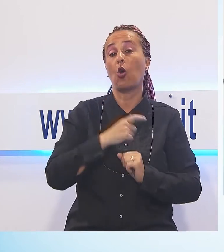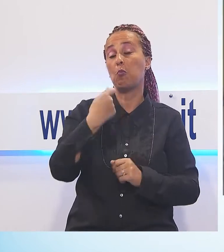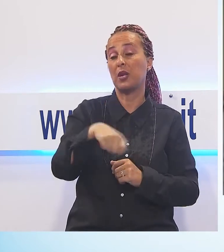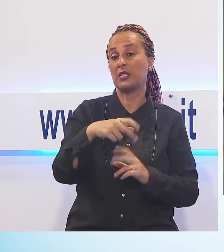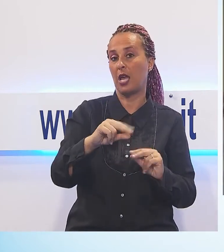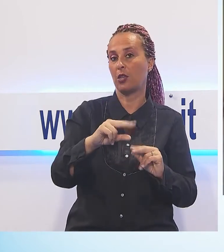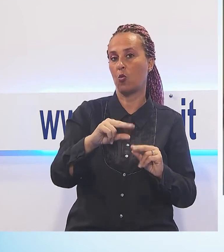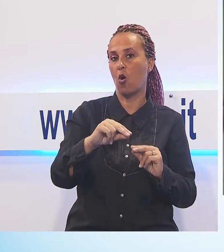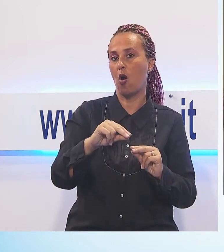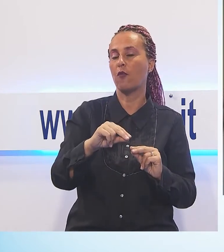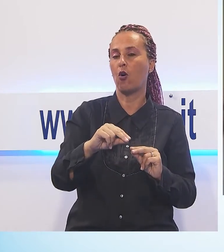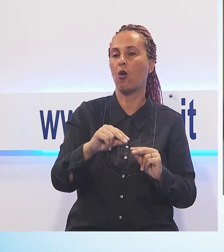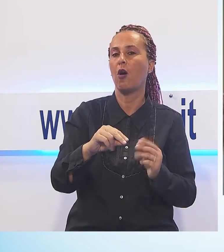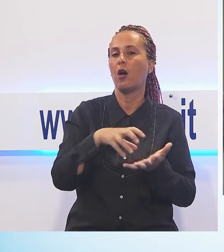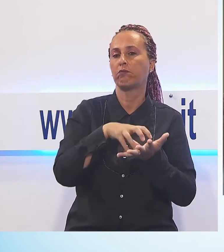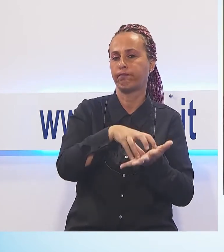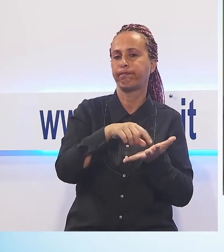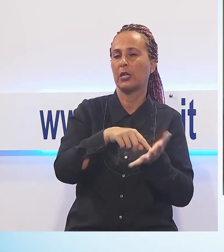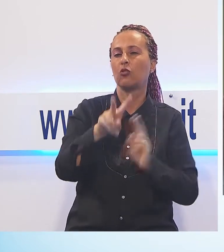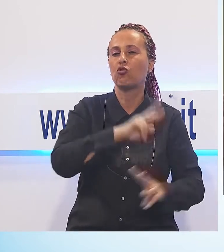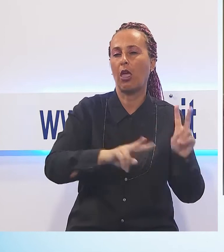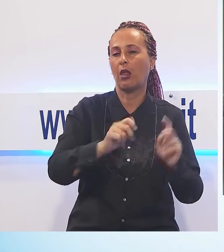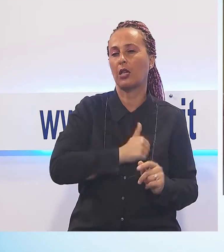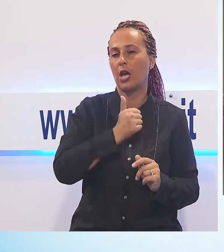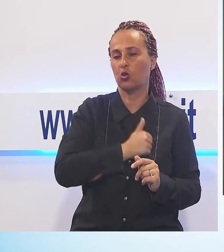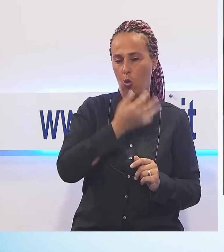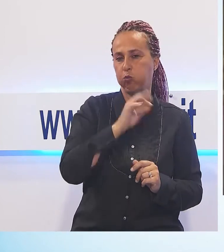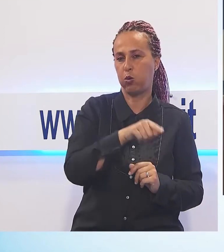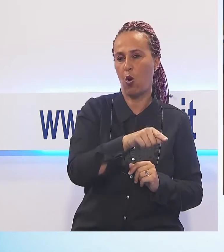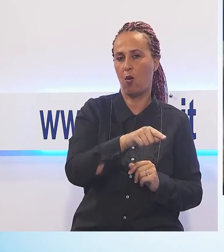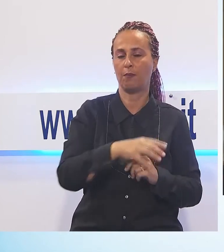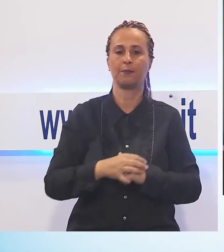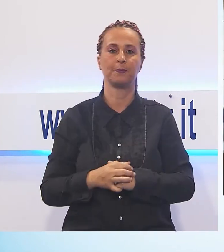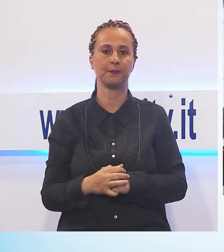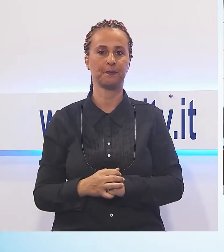riuscirà a trovare le risorse per sviluppare quelle potenzialità che ha.